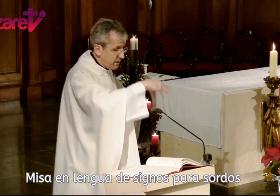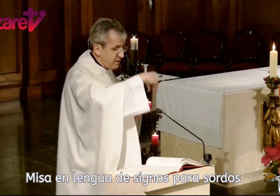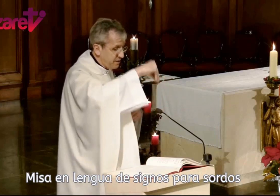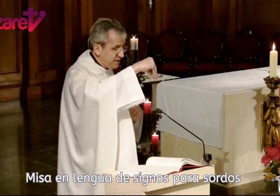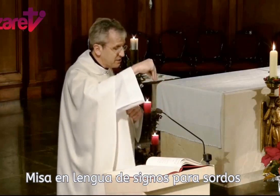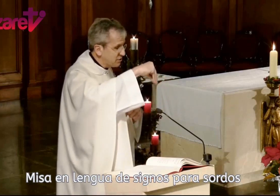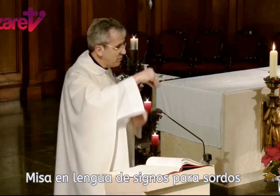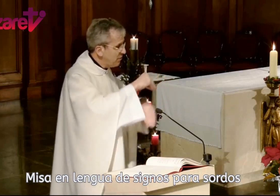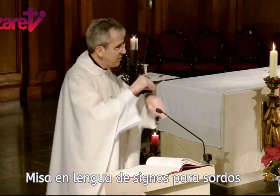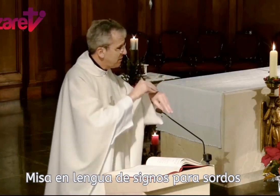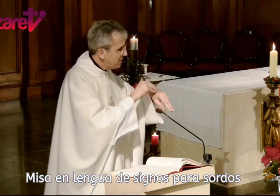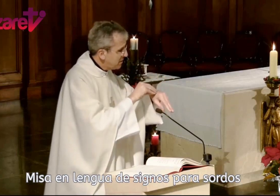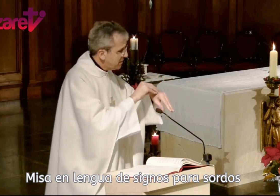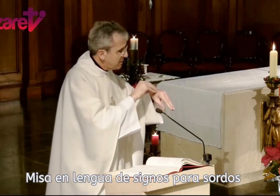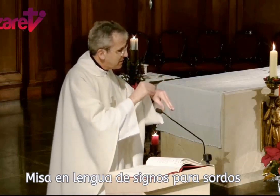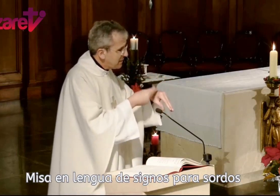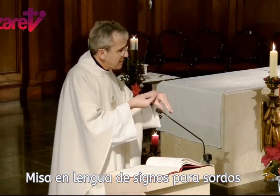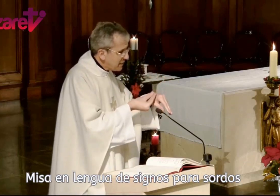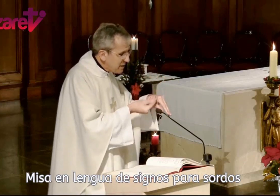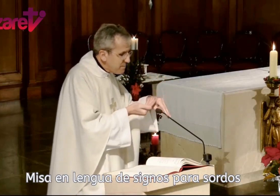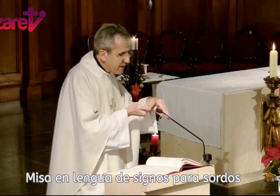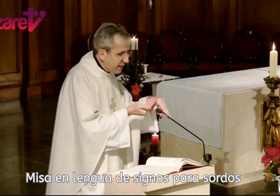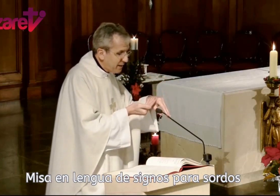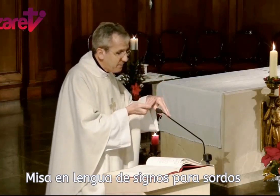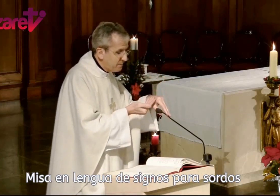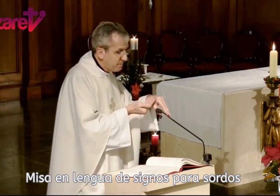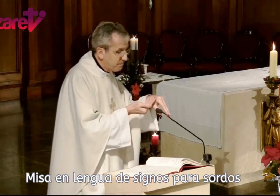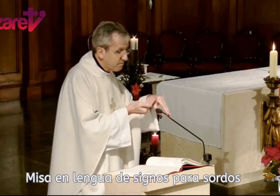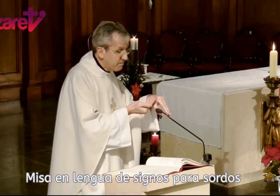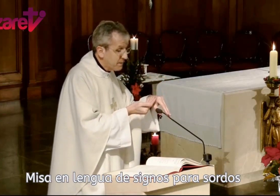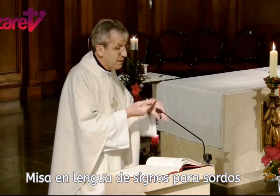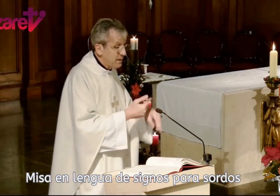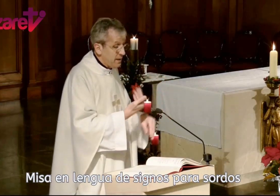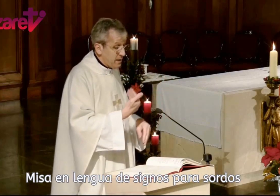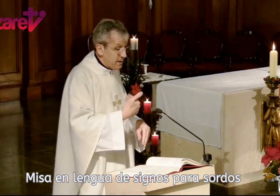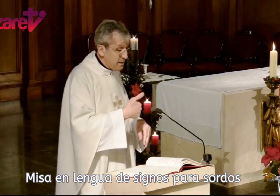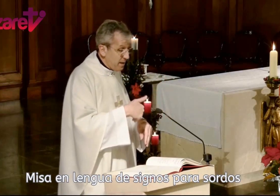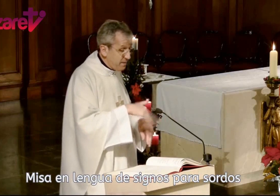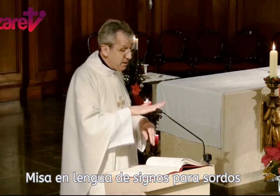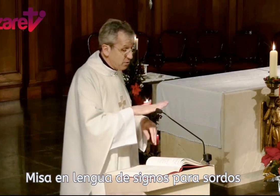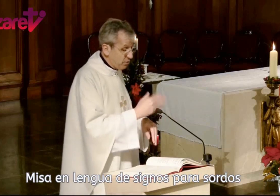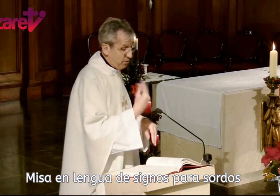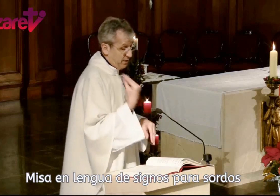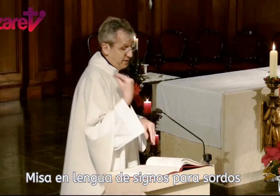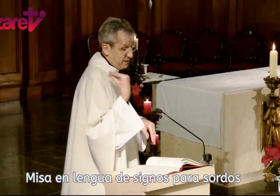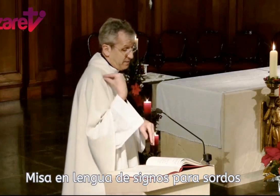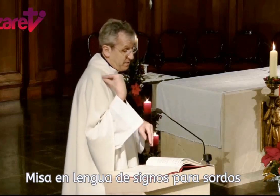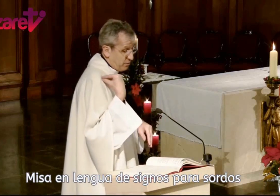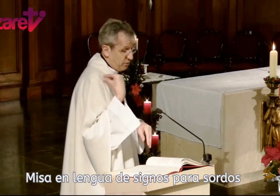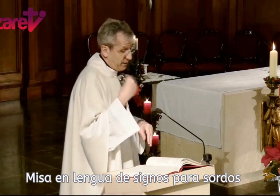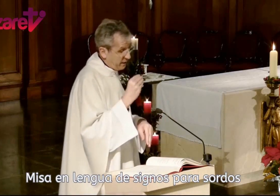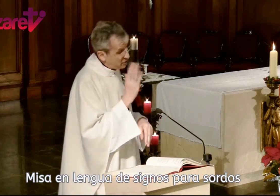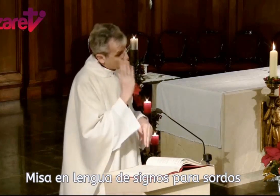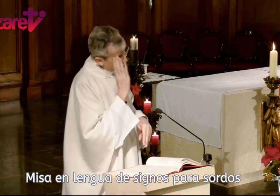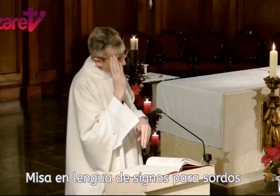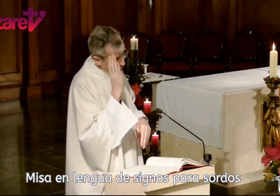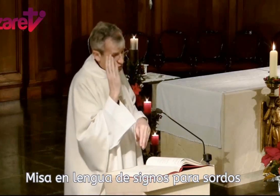incienso y mirra. Y habiendo recibido en sueños